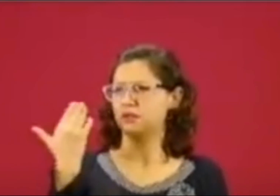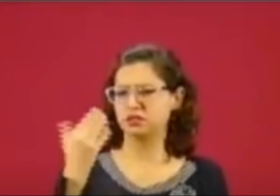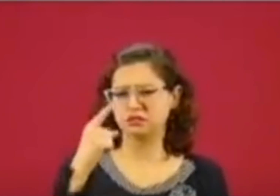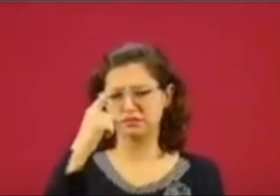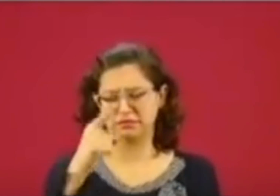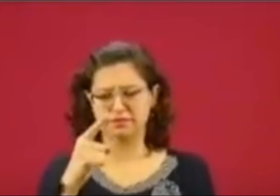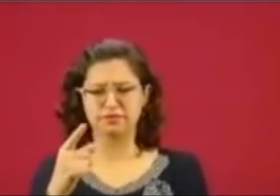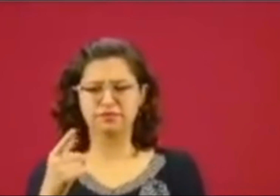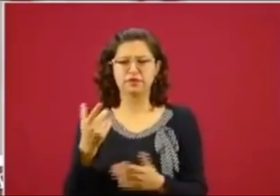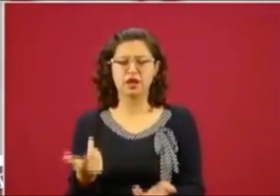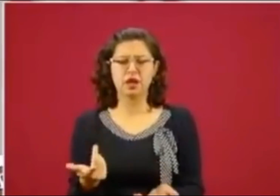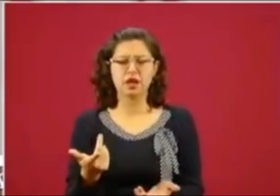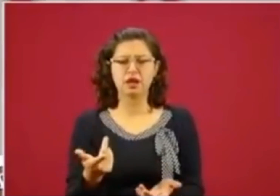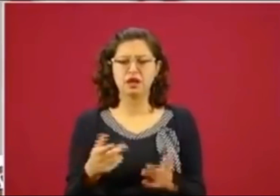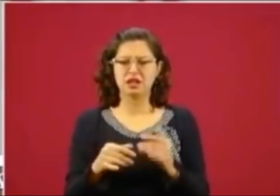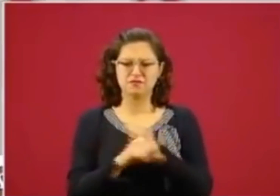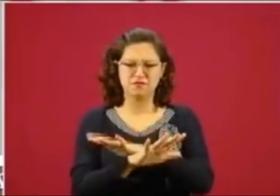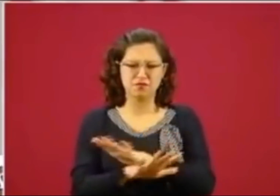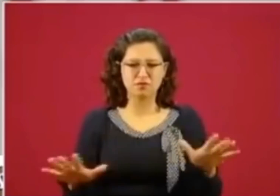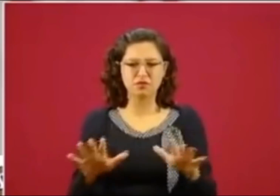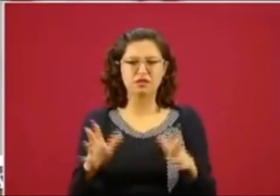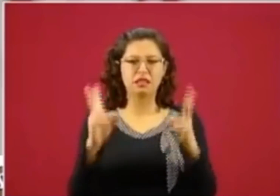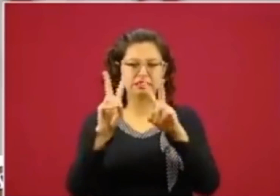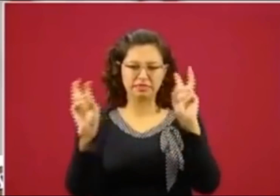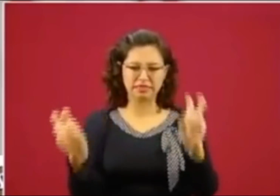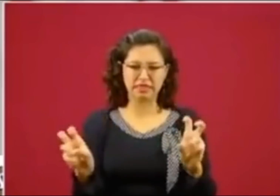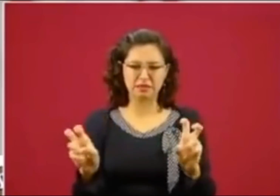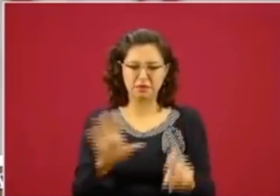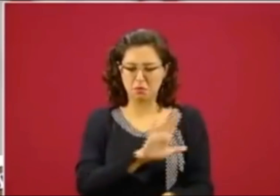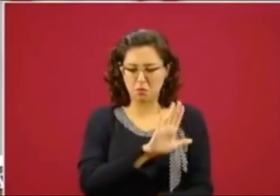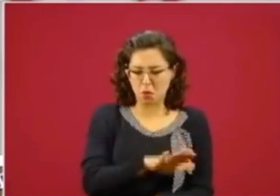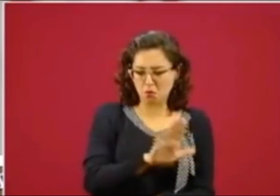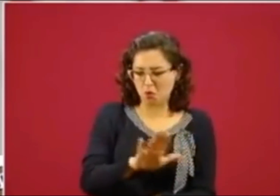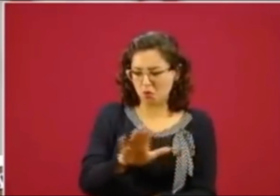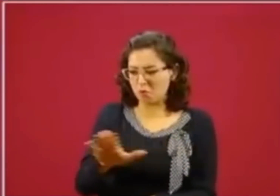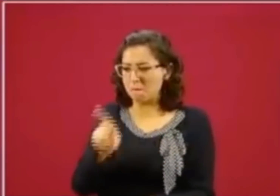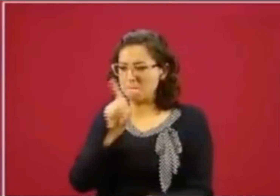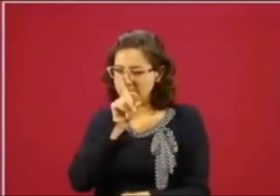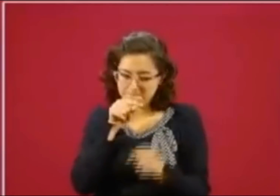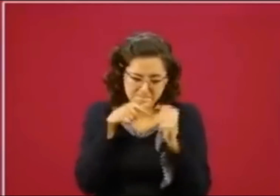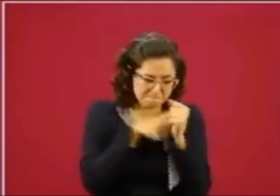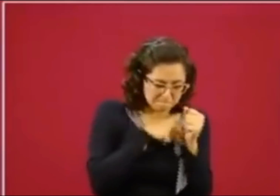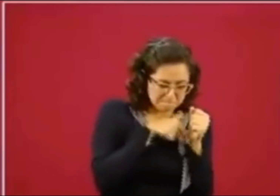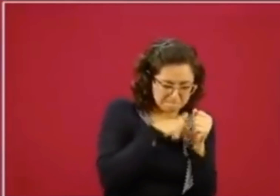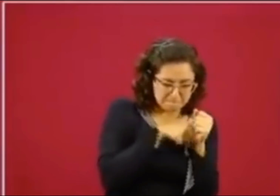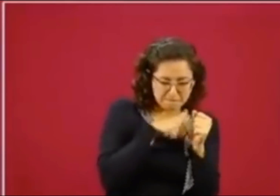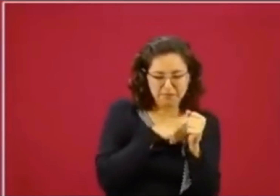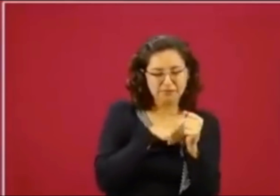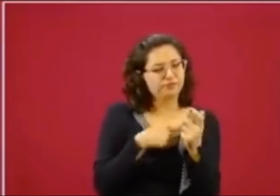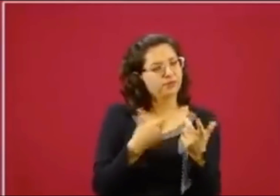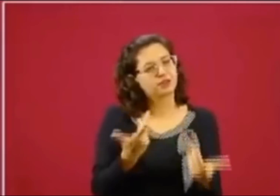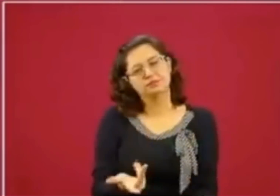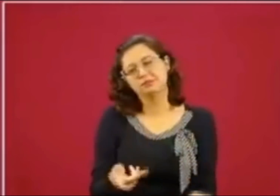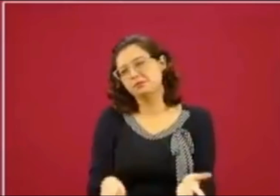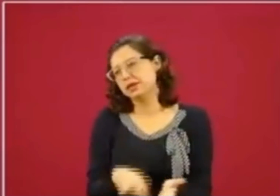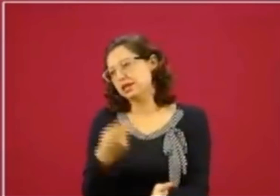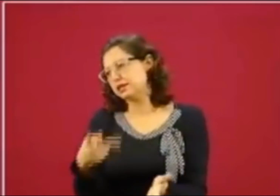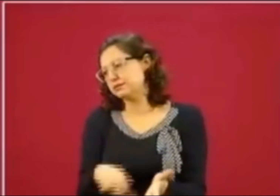Times una nota sobre el ocultamiento de muertos lo mismo que han sostenido